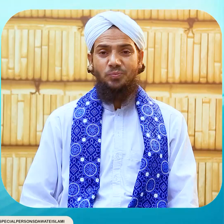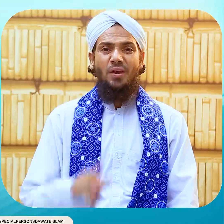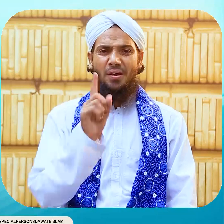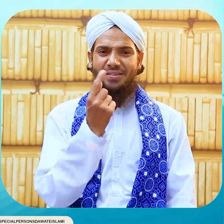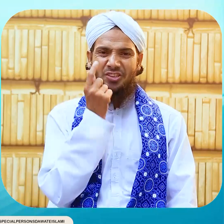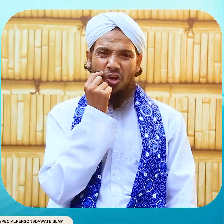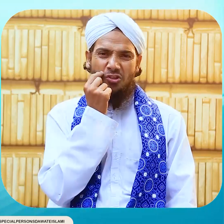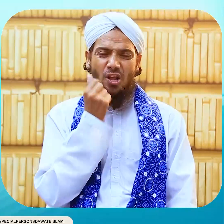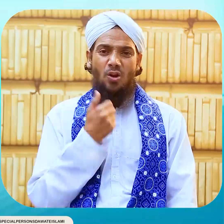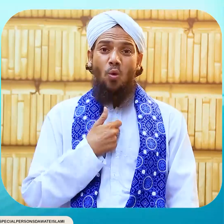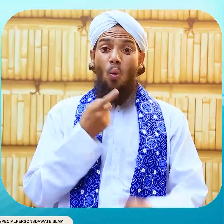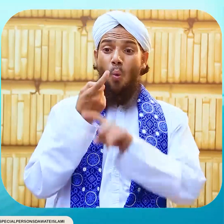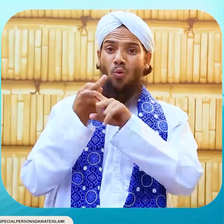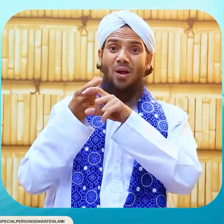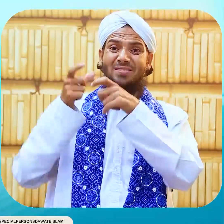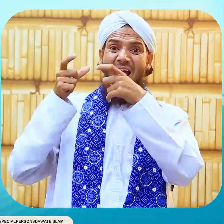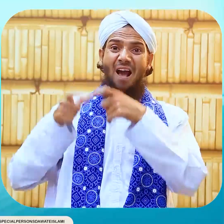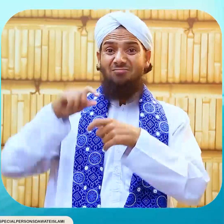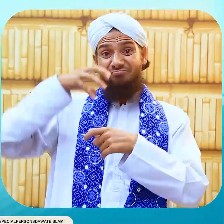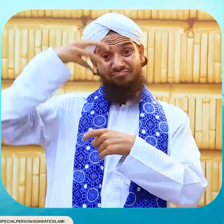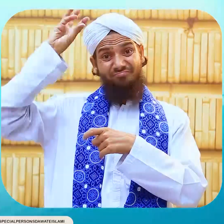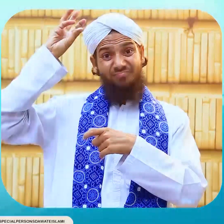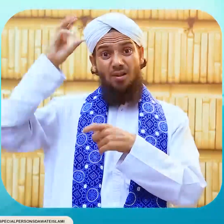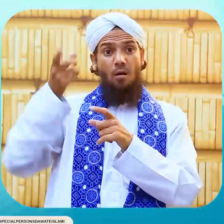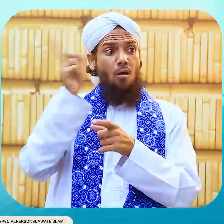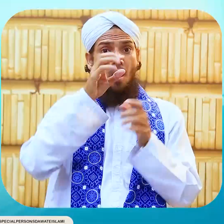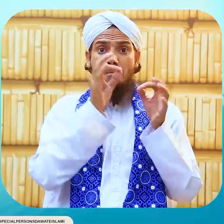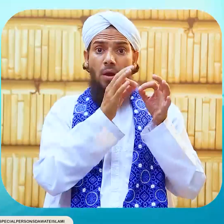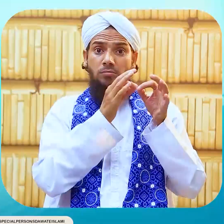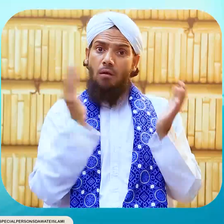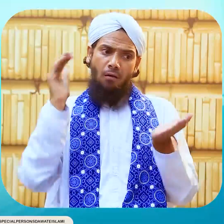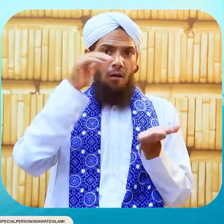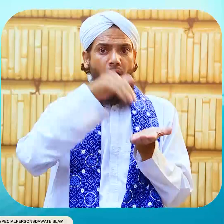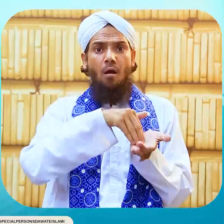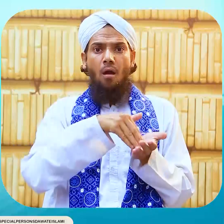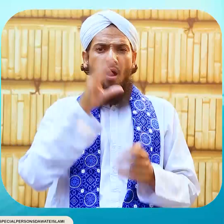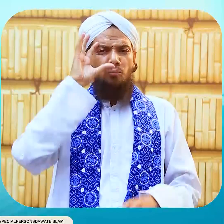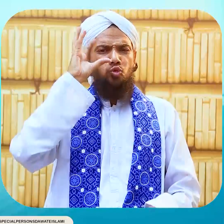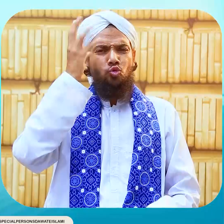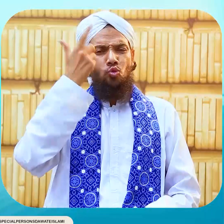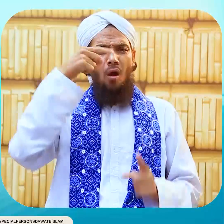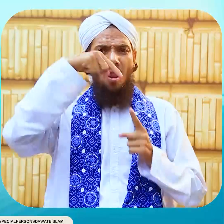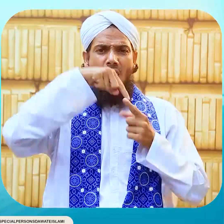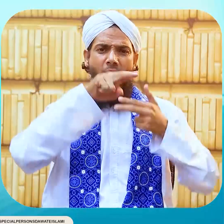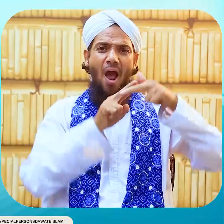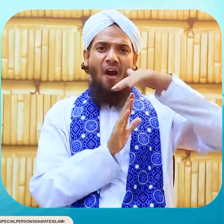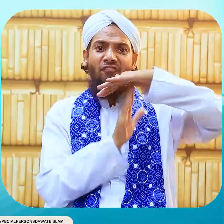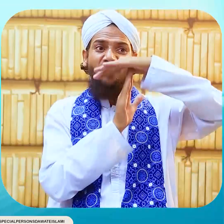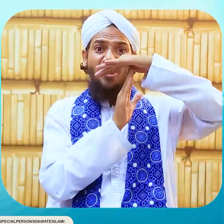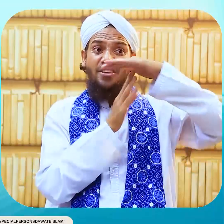ایک شخص خوراسان سے بسرہ آیا اور اس نے مشہور ولی اللہ حضرت سیدنا حبیب عجمی رحمت